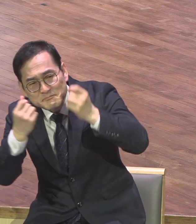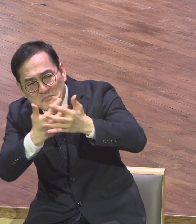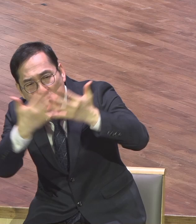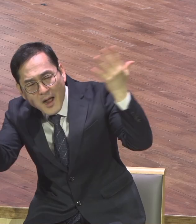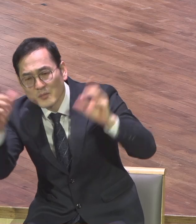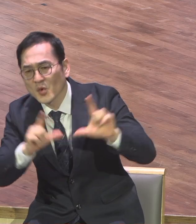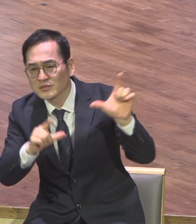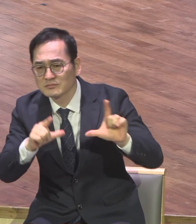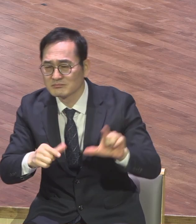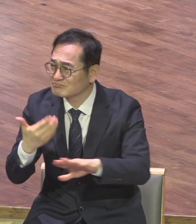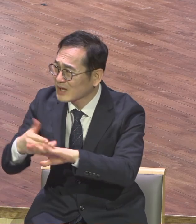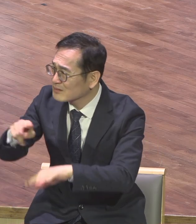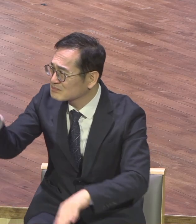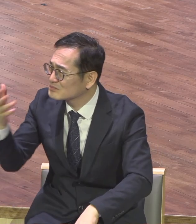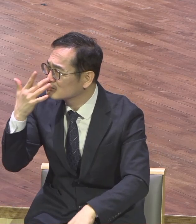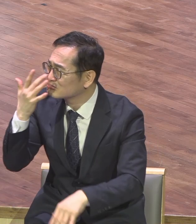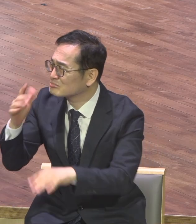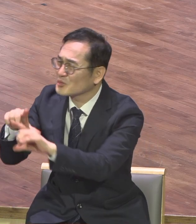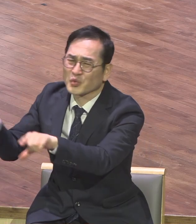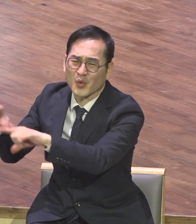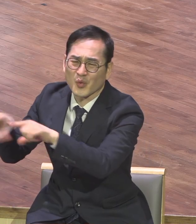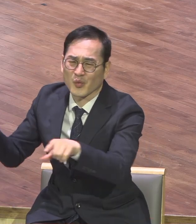모습 웃는 모습